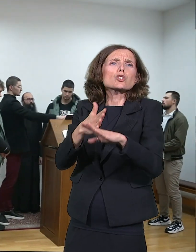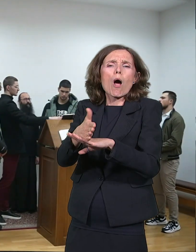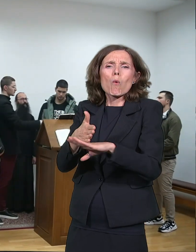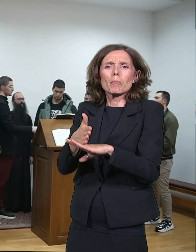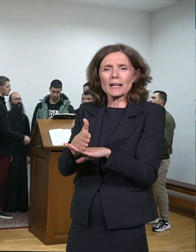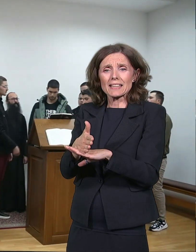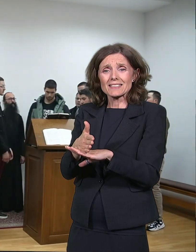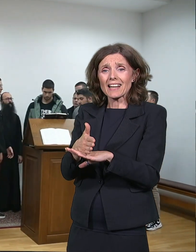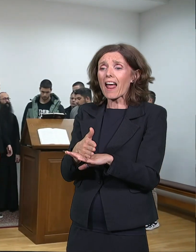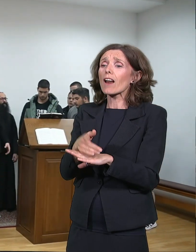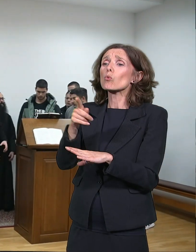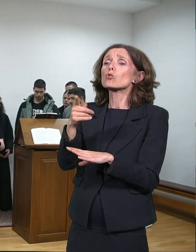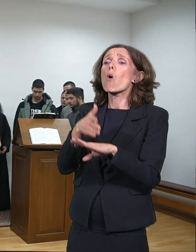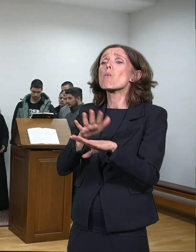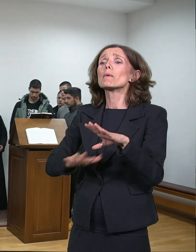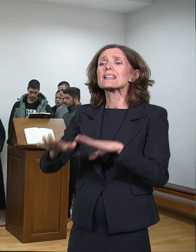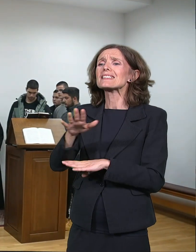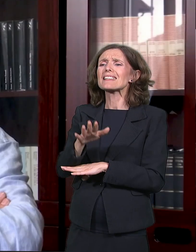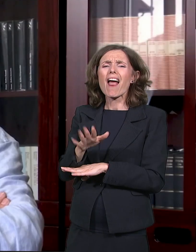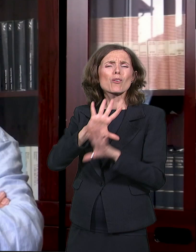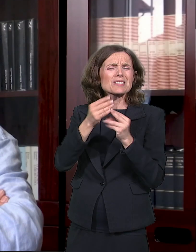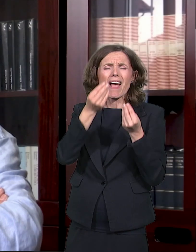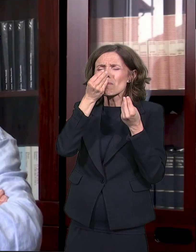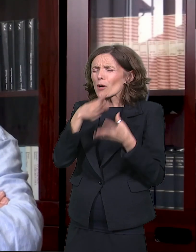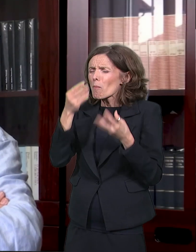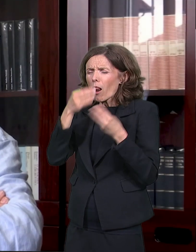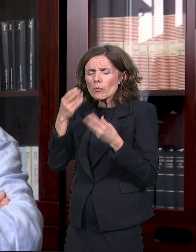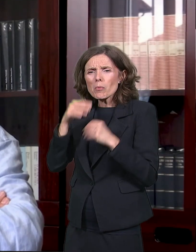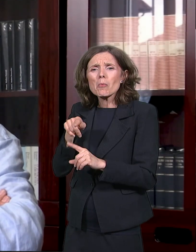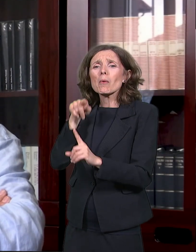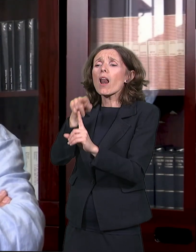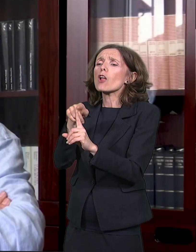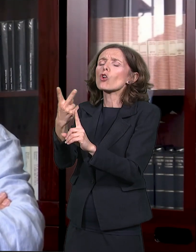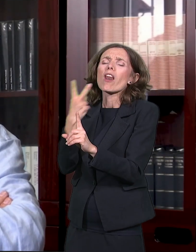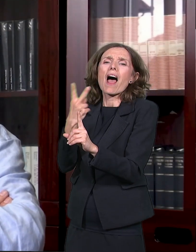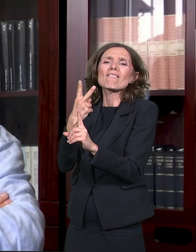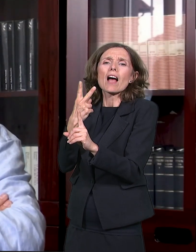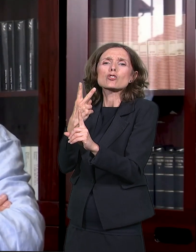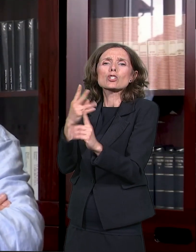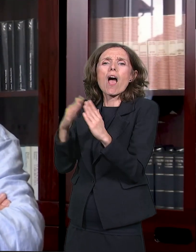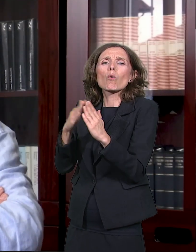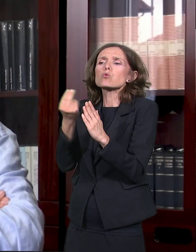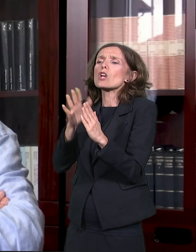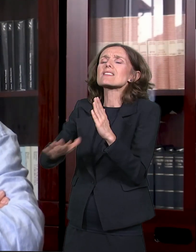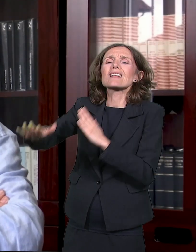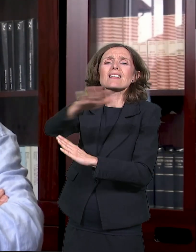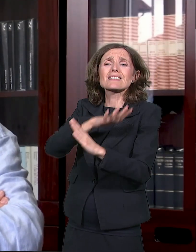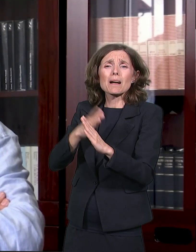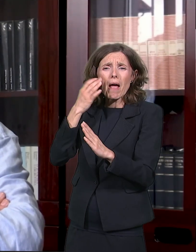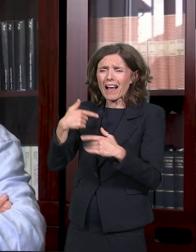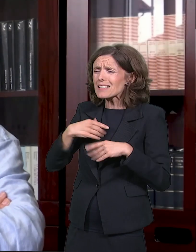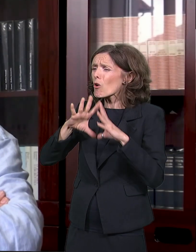najvažnijih srpskih kuća i kad je sve propalo, i kad smo mi izgubili Prizren, Prizrenska bogoslovje je bila jedini